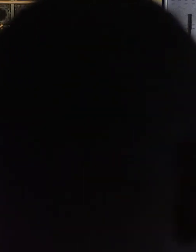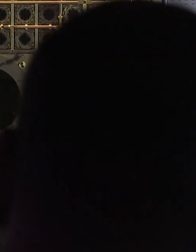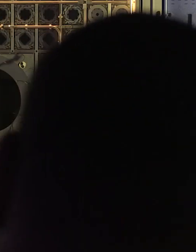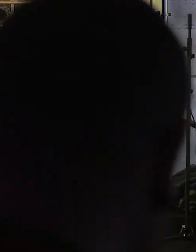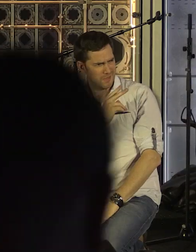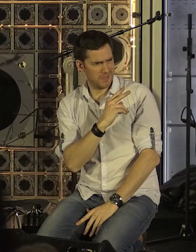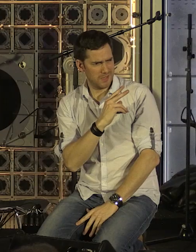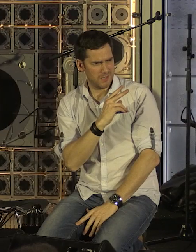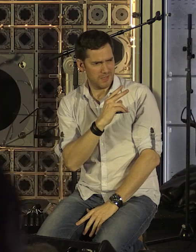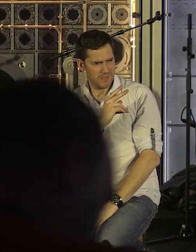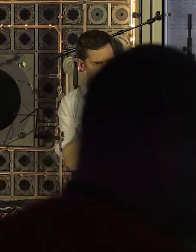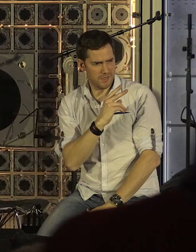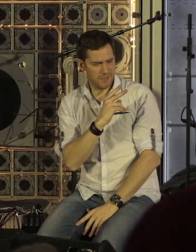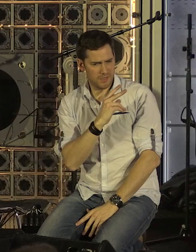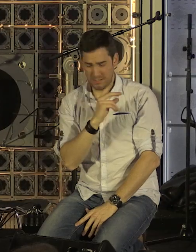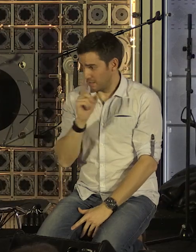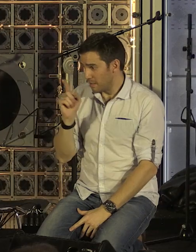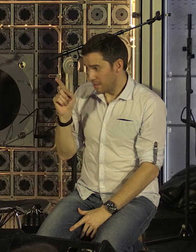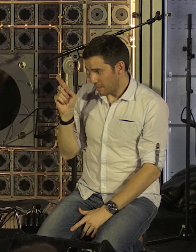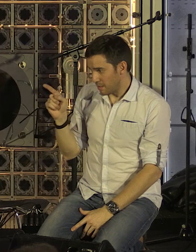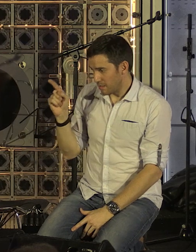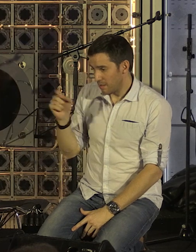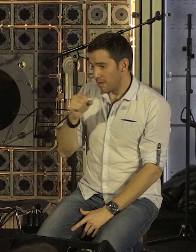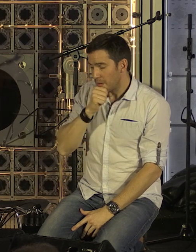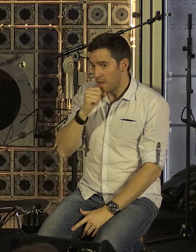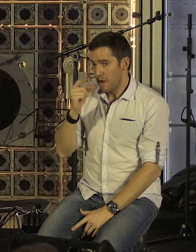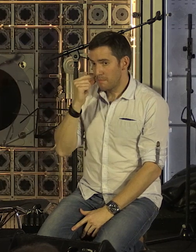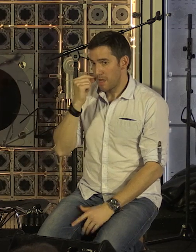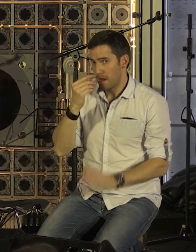Ton grand-père, toute cette inestimable biblique.